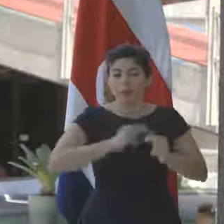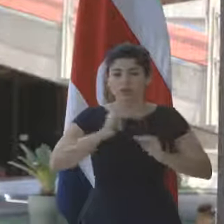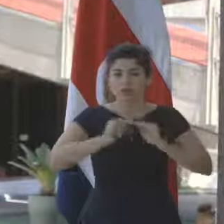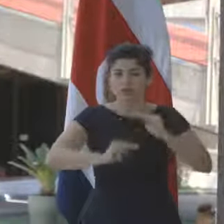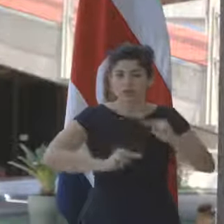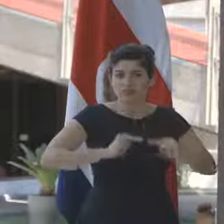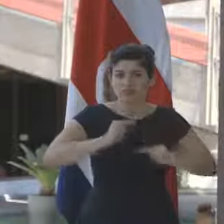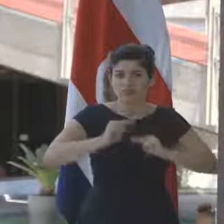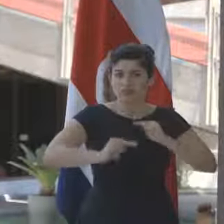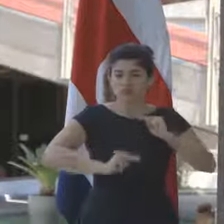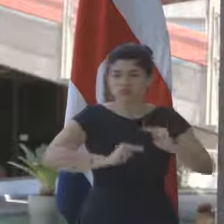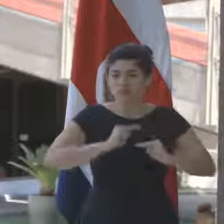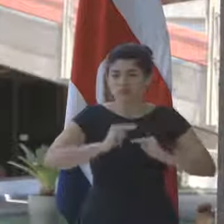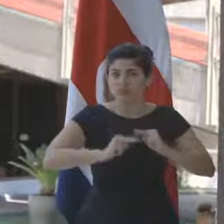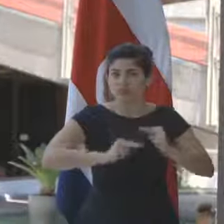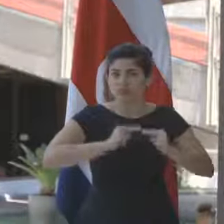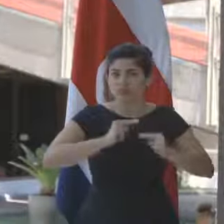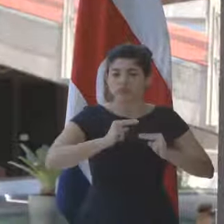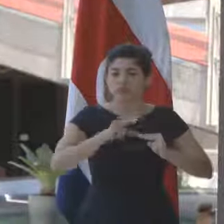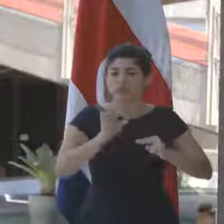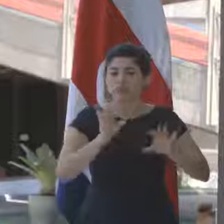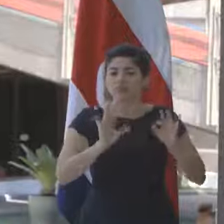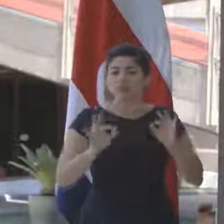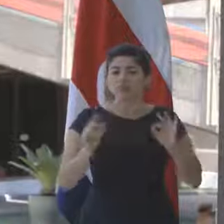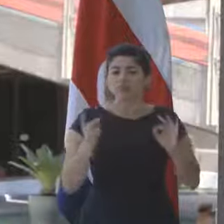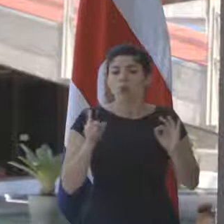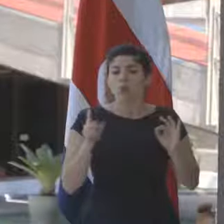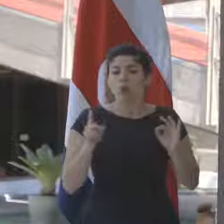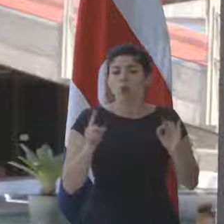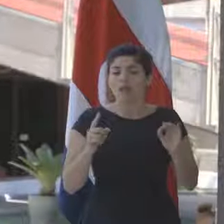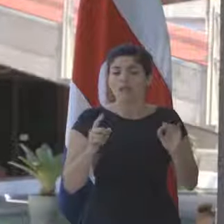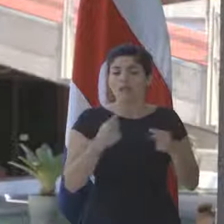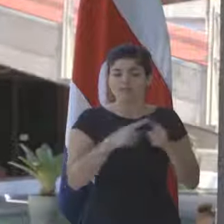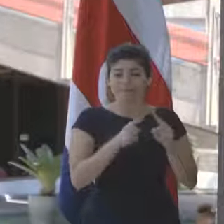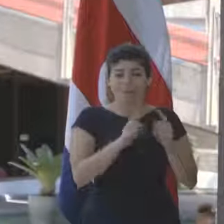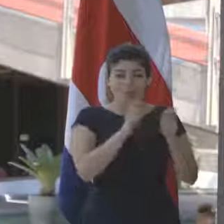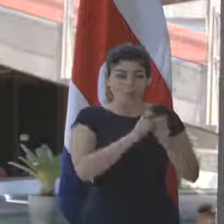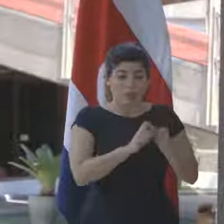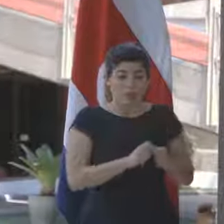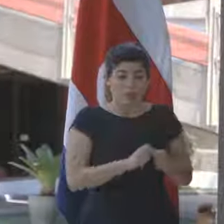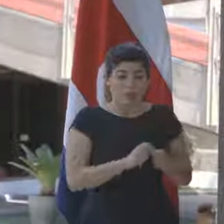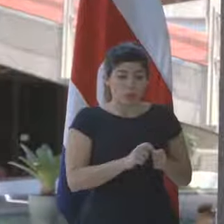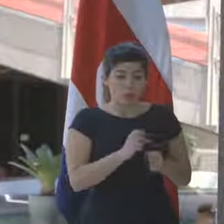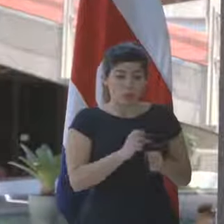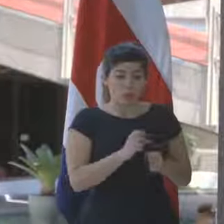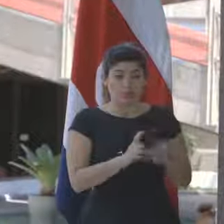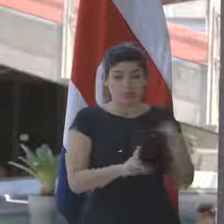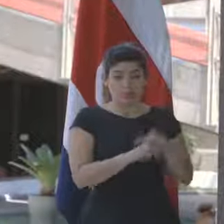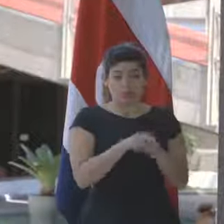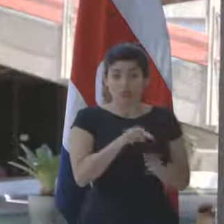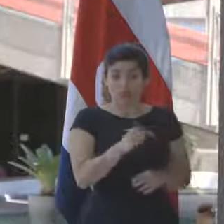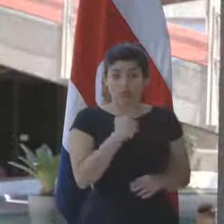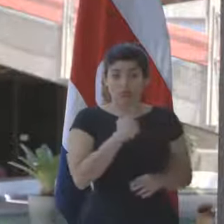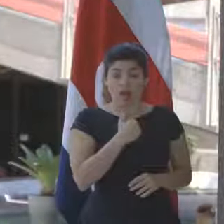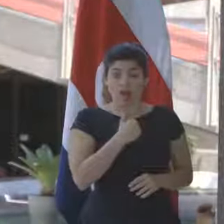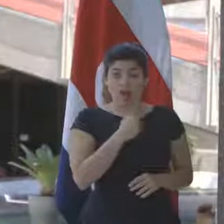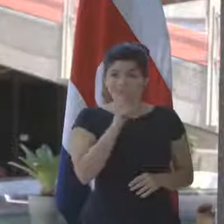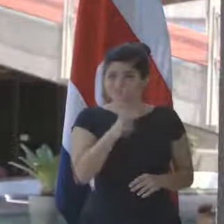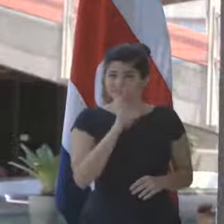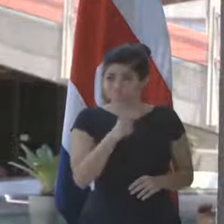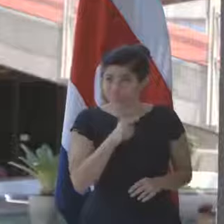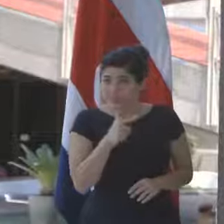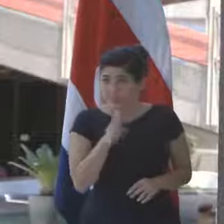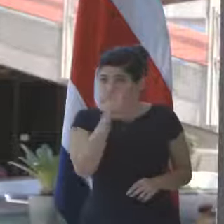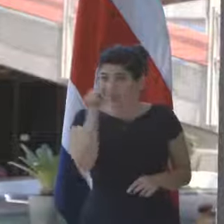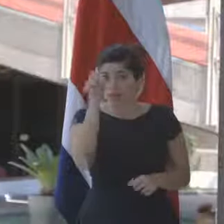y identificar elementos que tengan allí que sean abusivos. Hay que